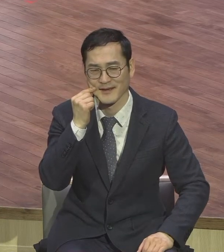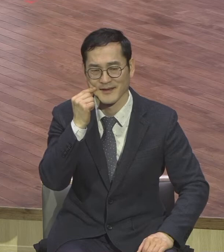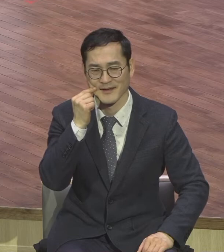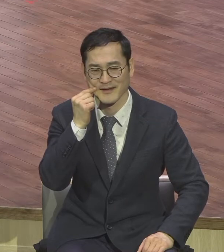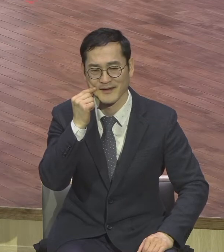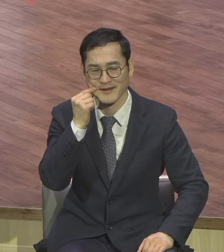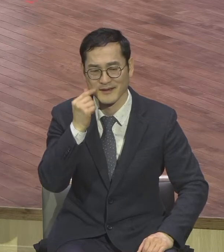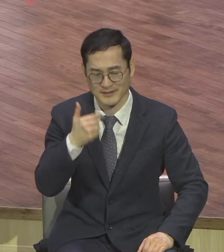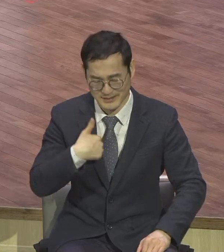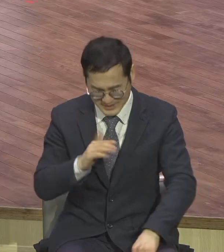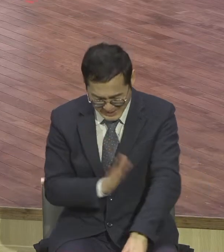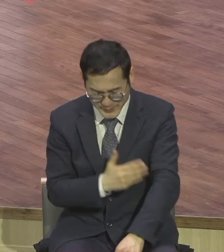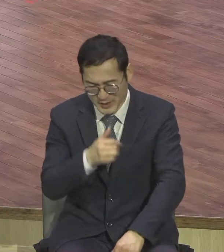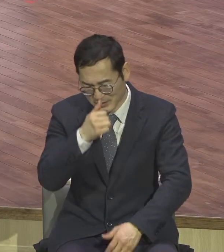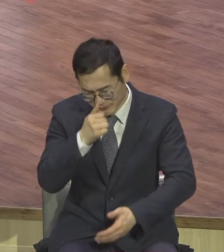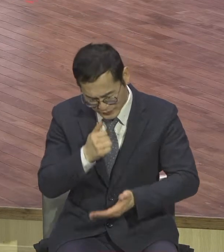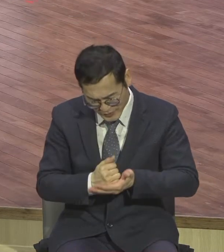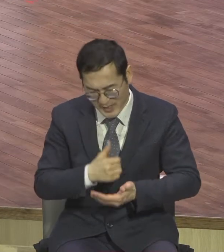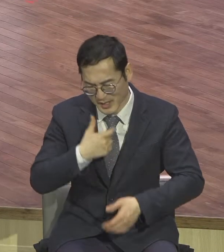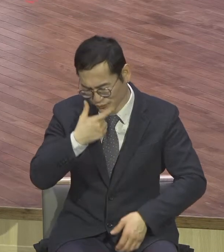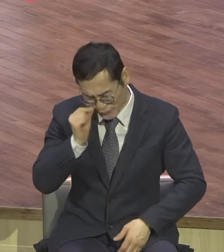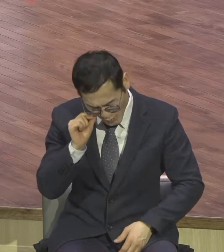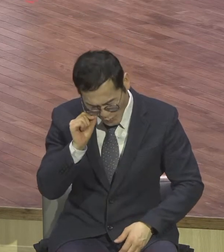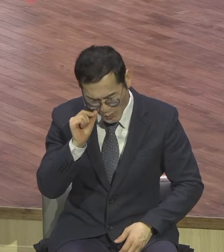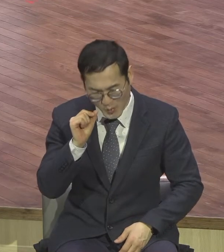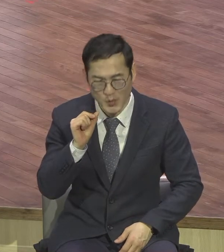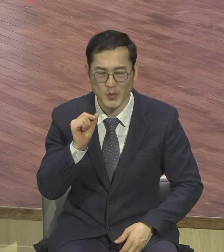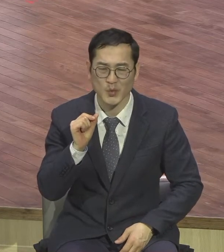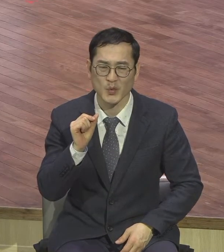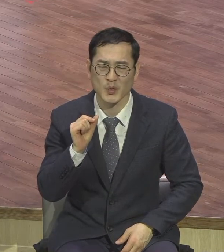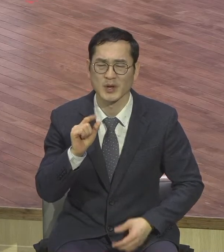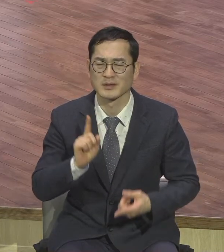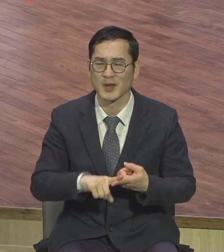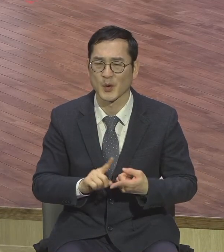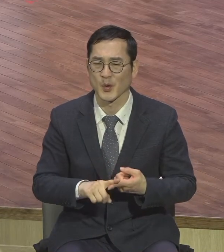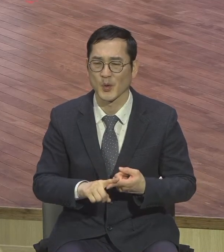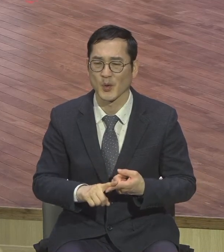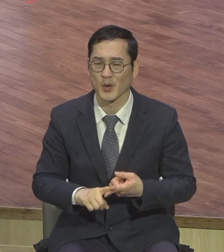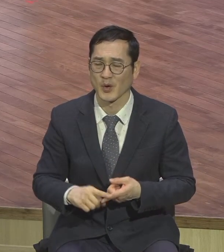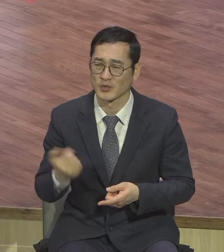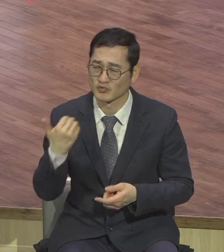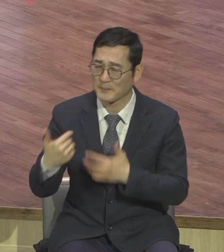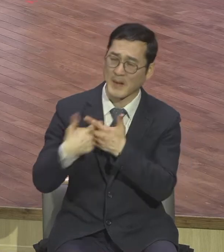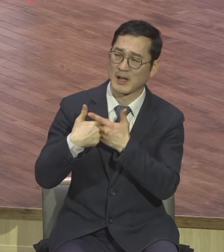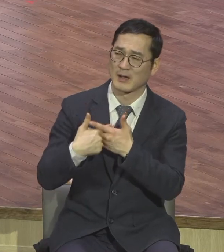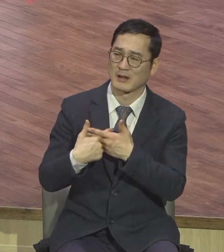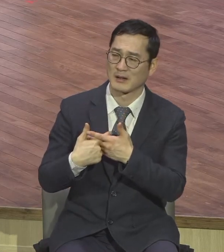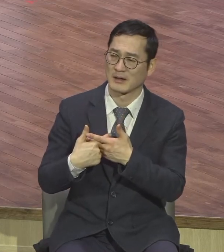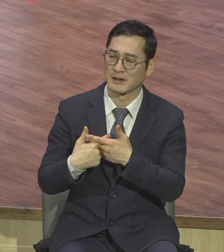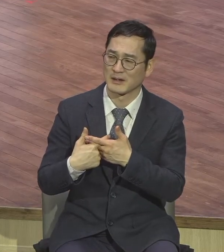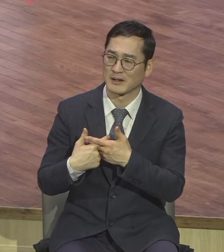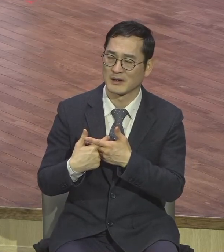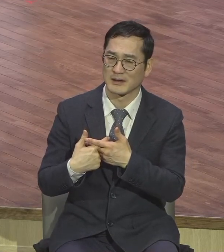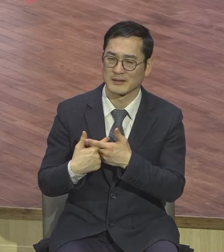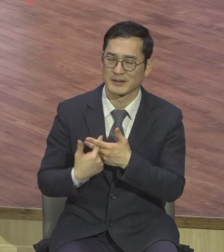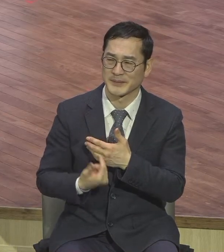누가 지적하거든 아직도 덜켰구나 하지 마시고 아멘 하세요 그래 나 그보다 더해 사실은